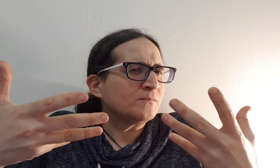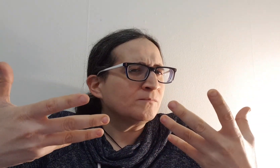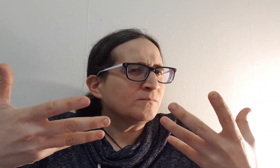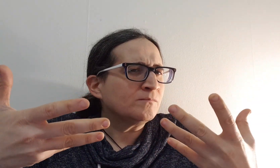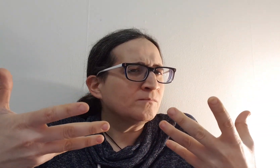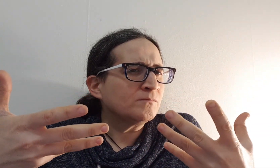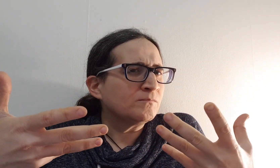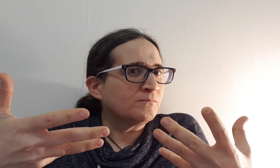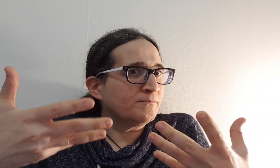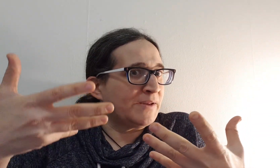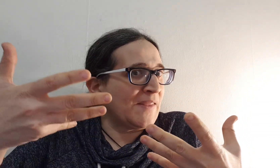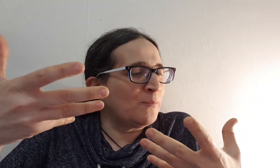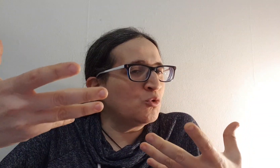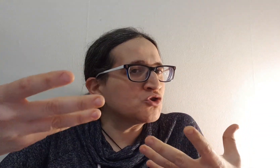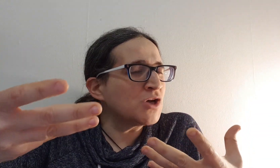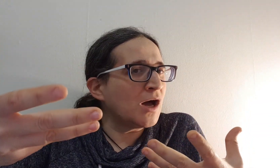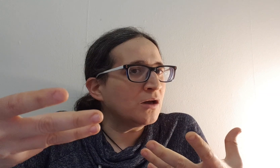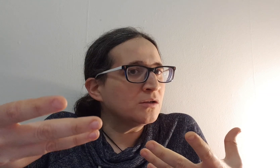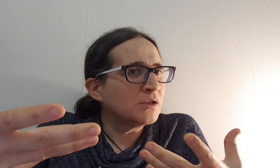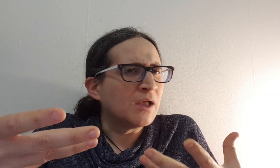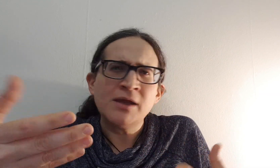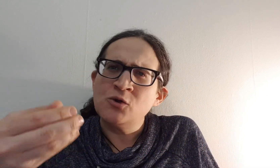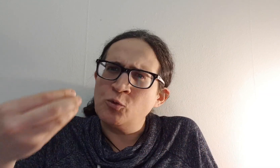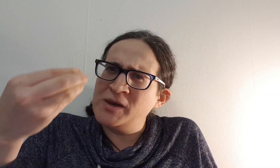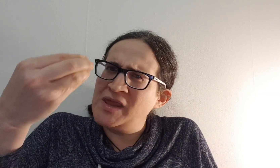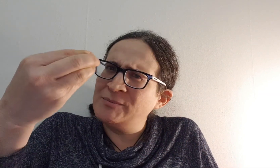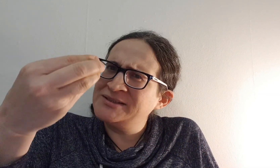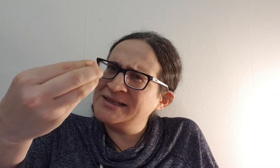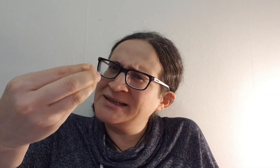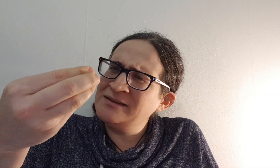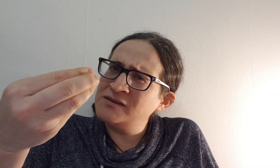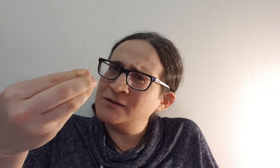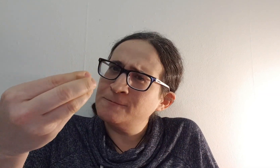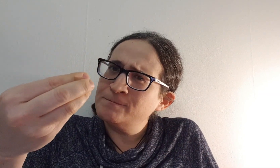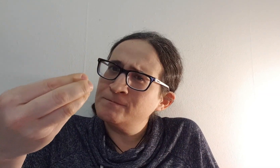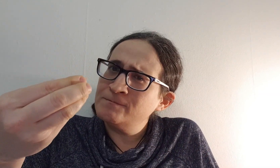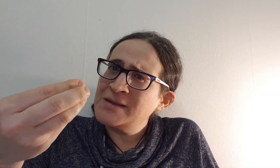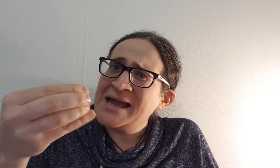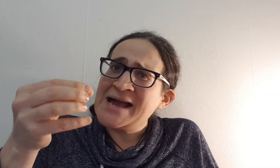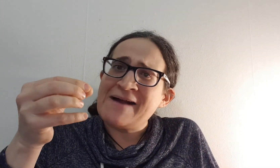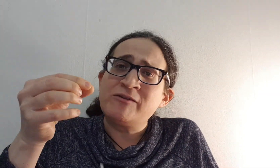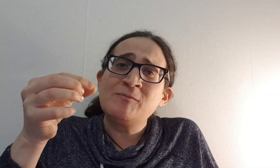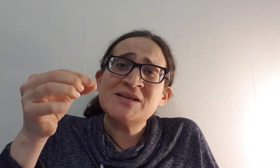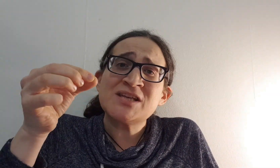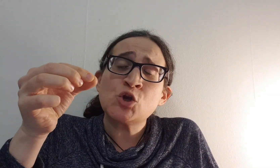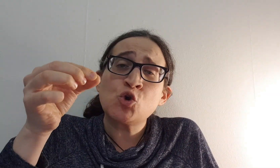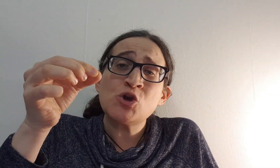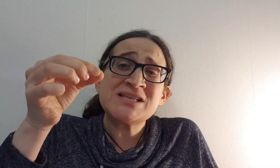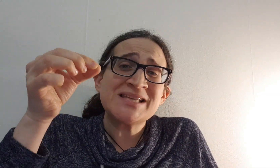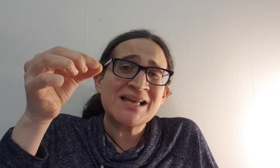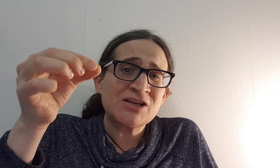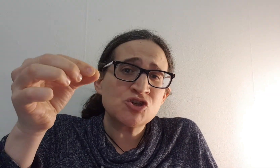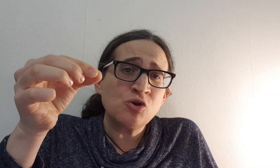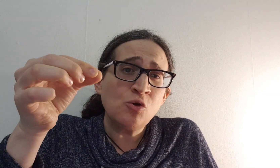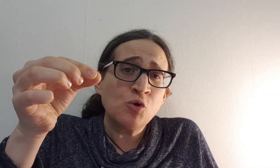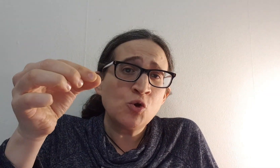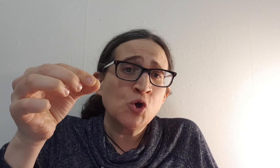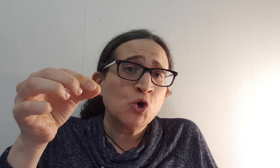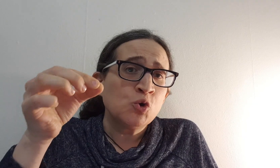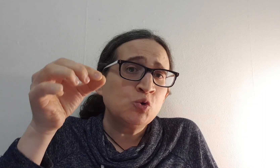בן אדם מוכשר ובן אדם אינטליגנטי אבל במשך כל השיחה שלו הוא